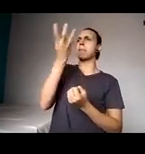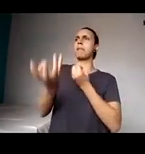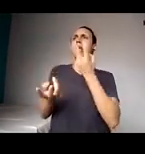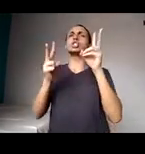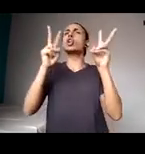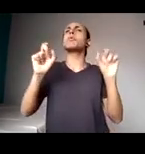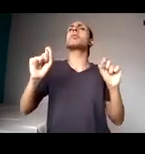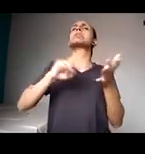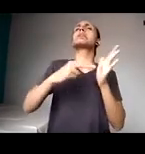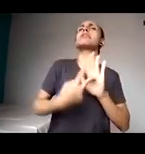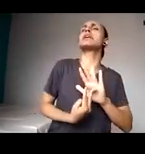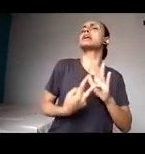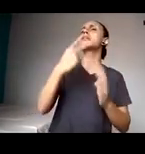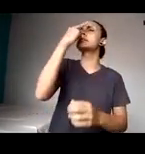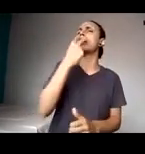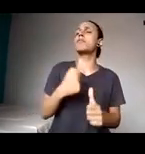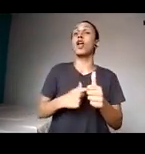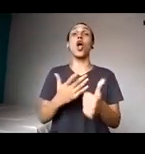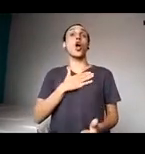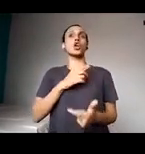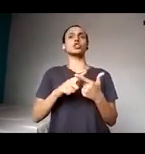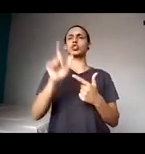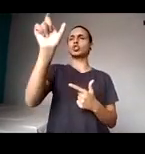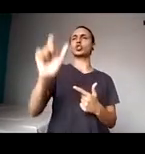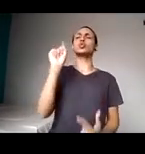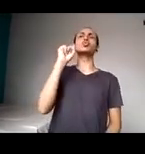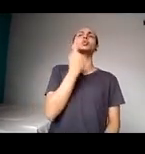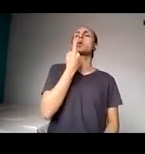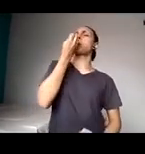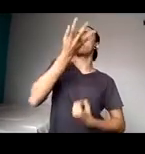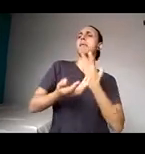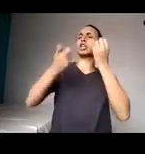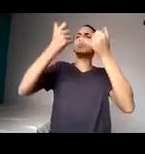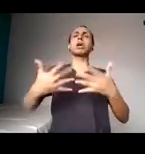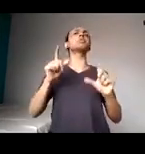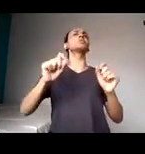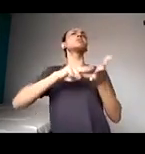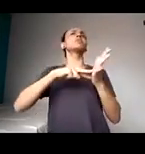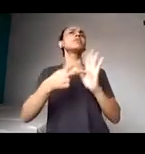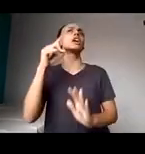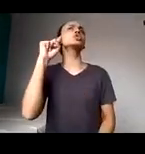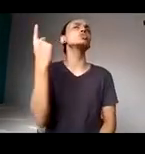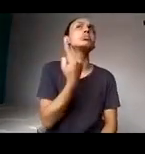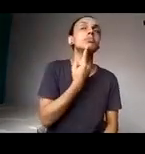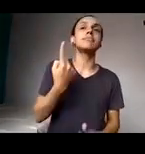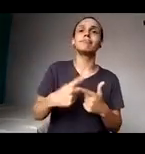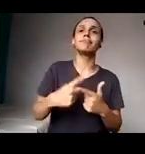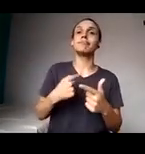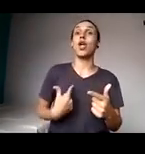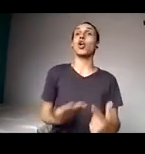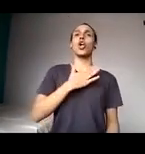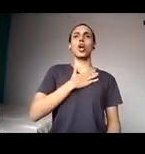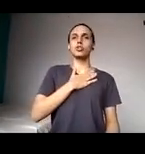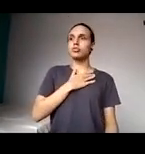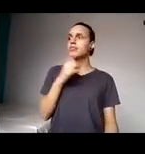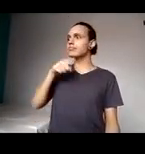surdez. Eu gosto muito de ouvintes apoiando esse cenário.